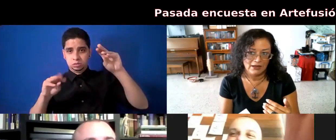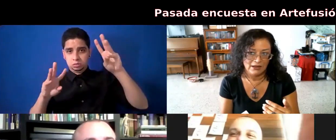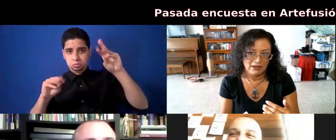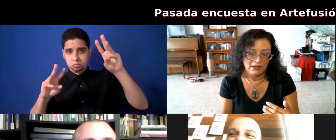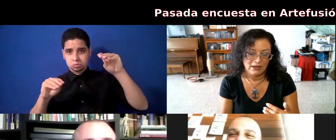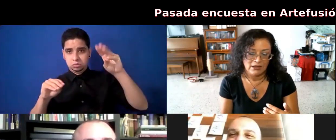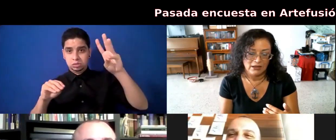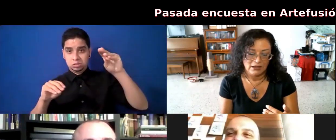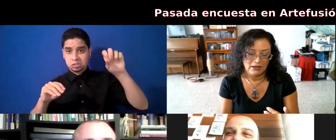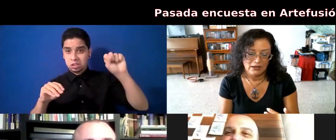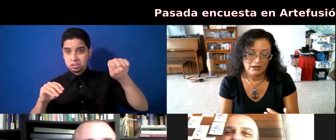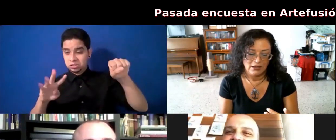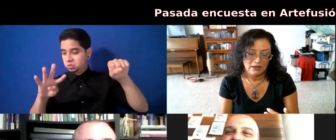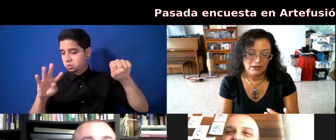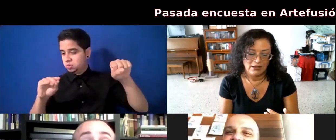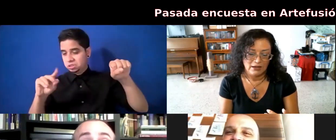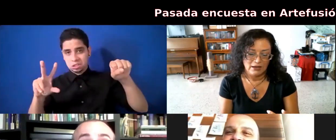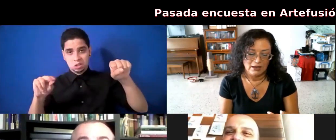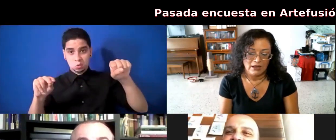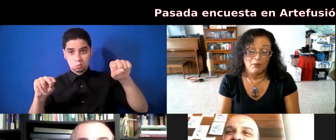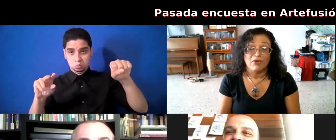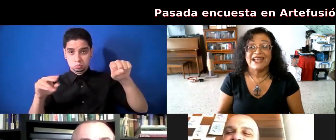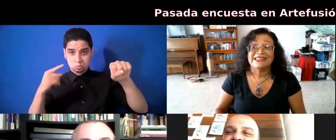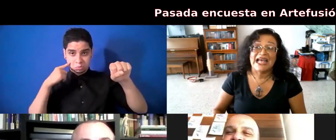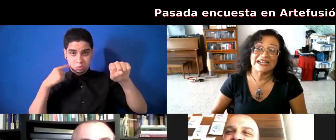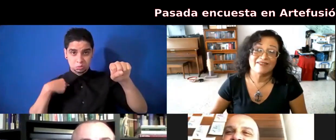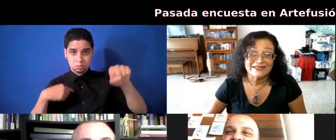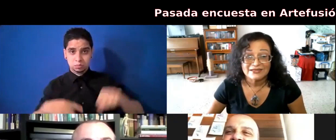y un 40 que no. Pues ya estás al revés.